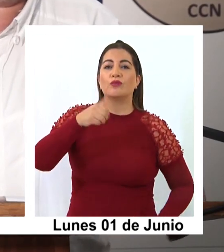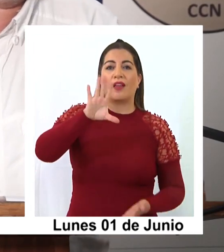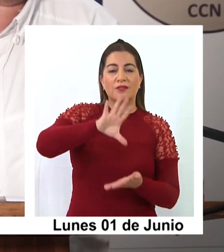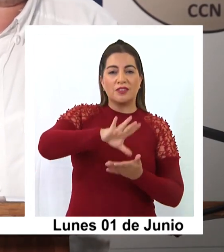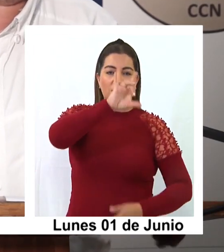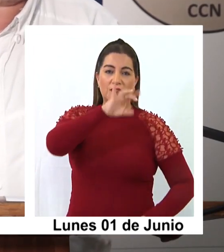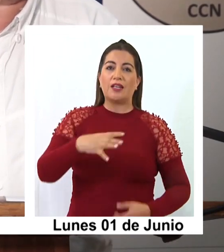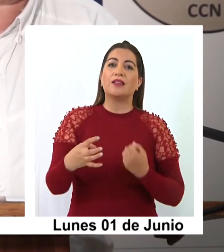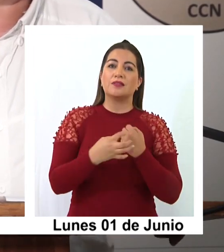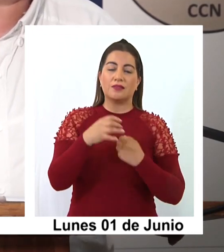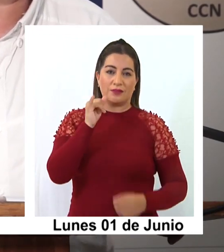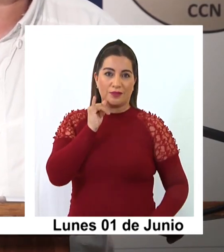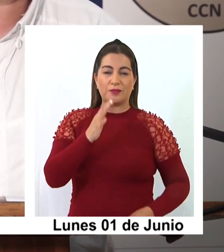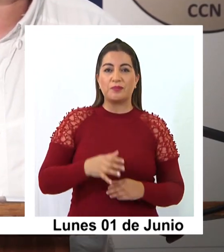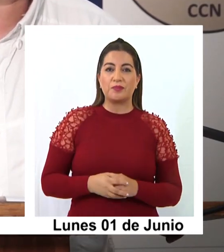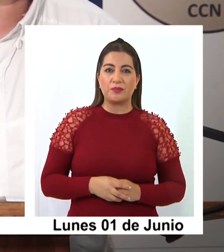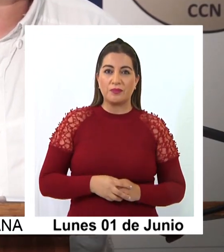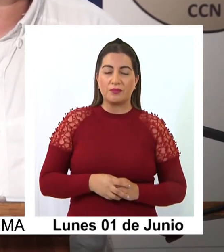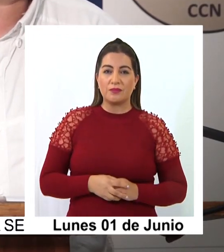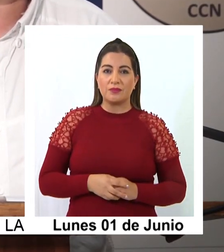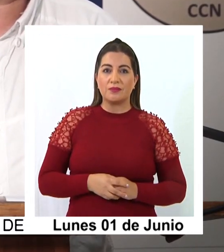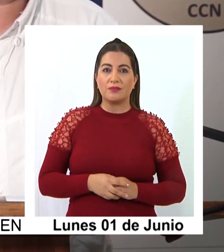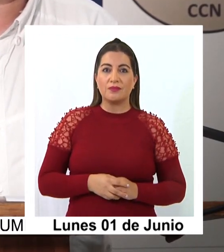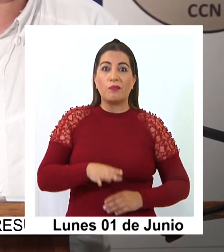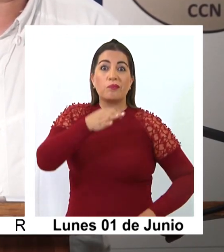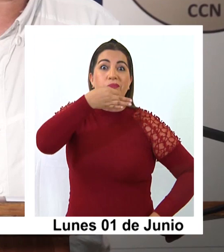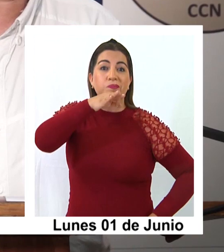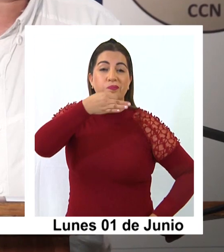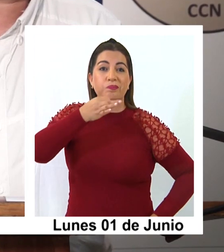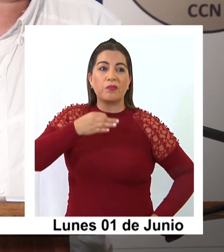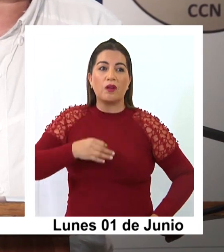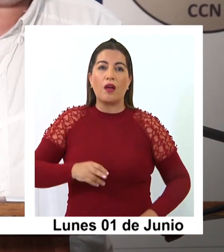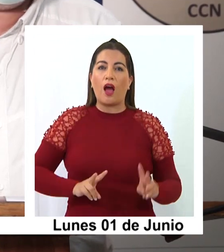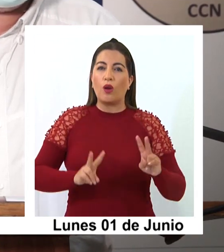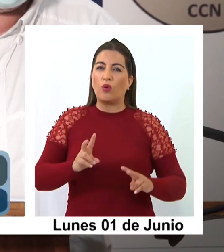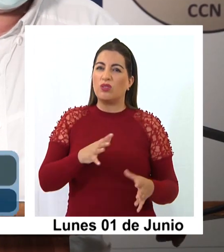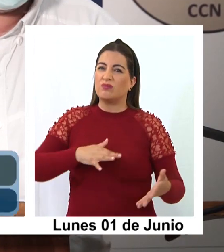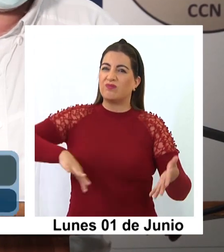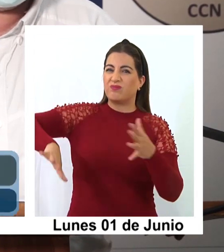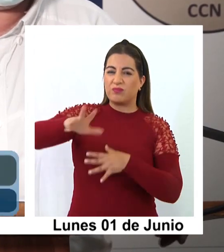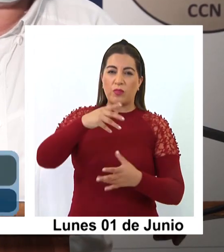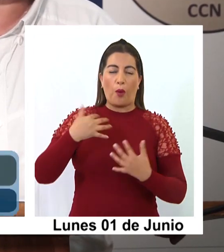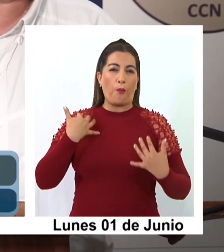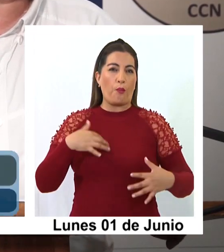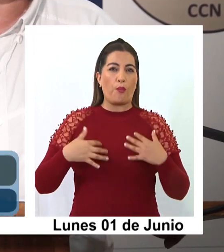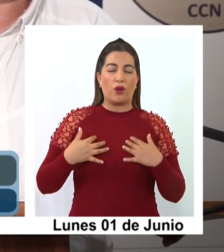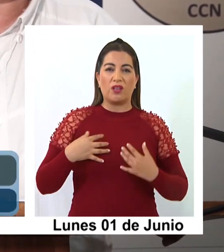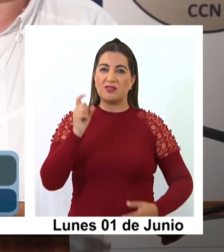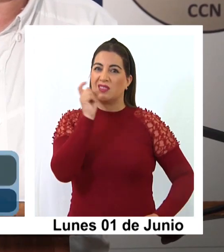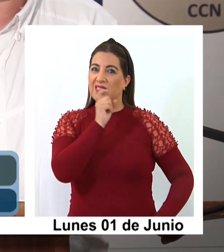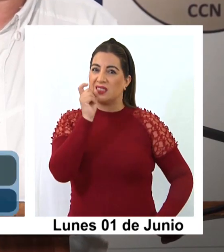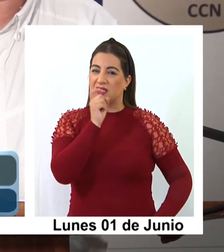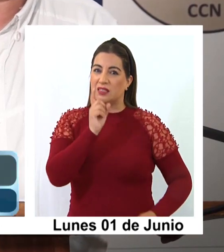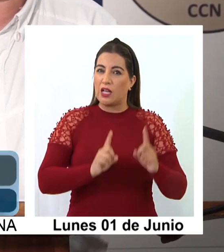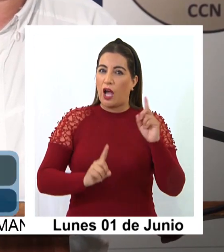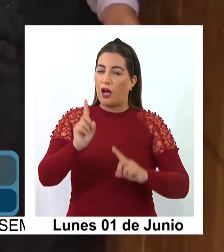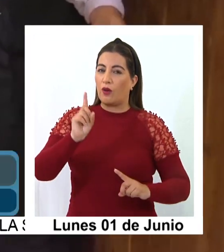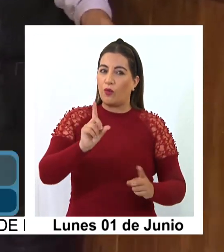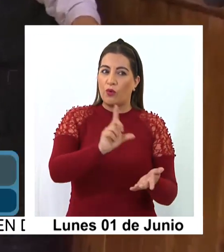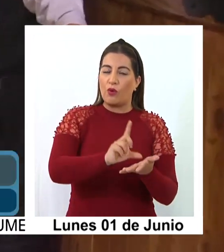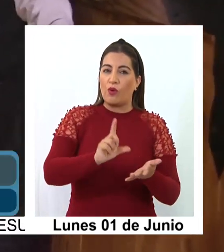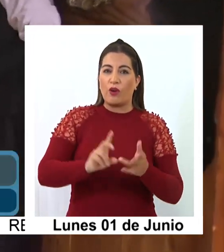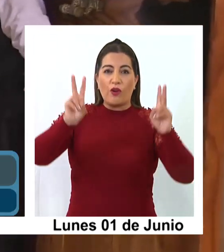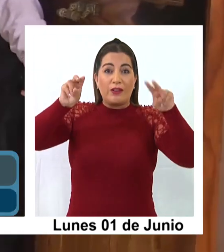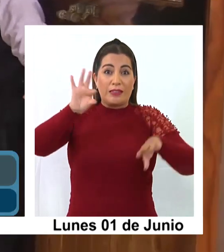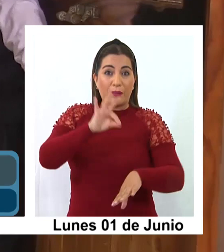como país y como región, obviamente. Estas declaraciones provocaron gran conmoción entre la población y críticas de parte de algunos sectores